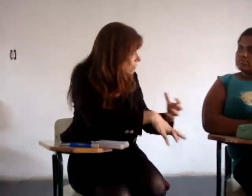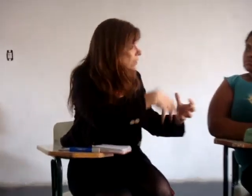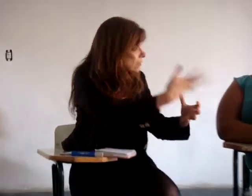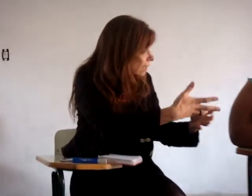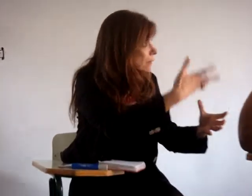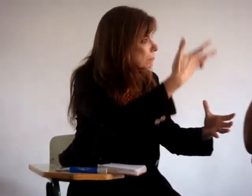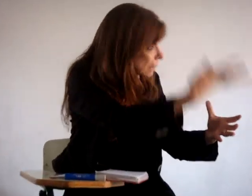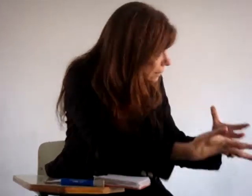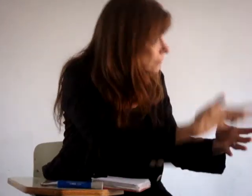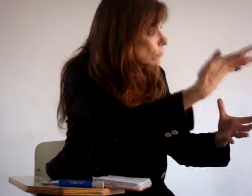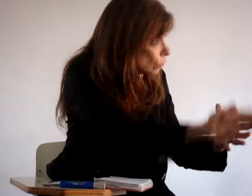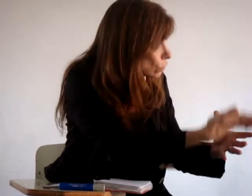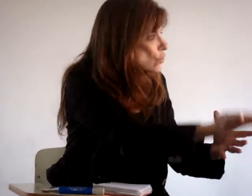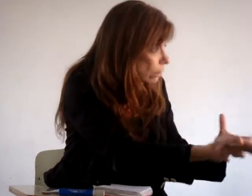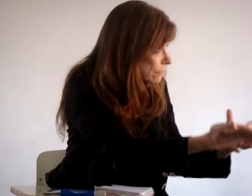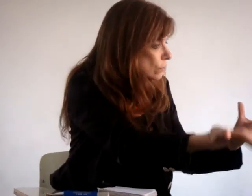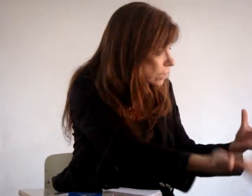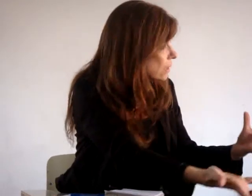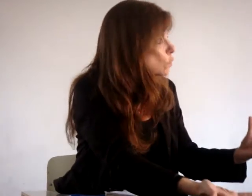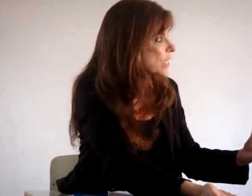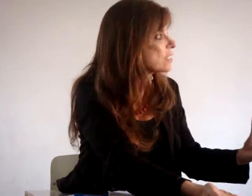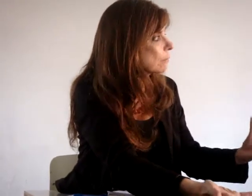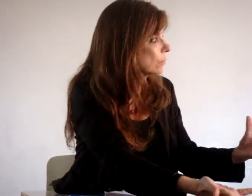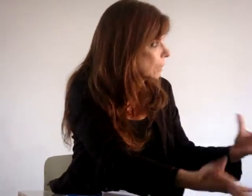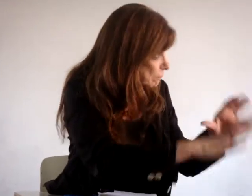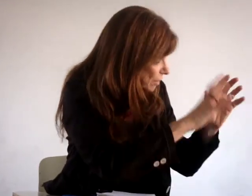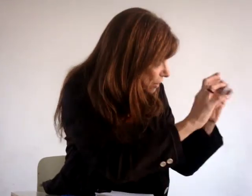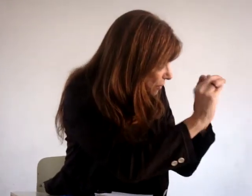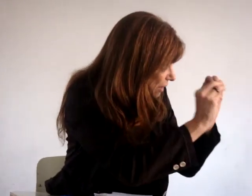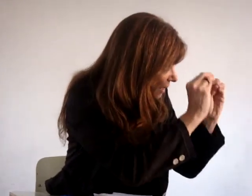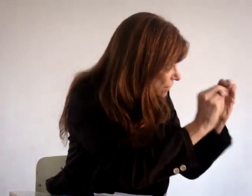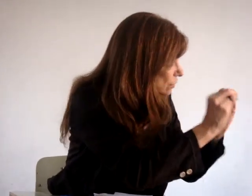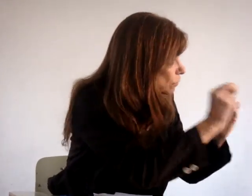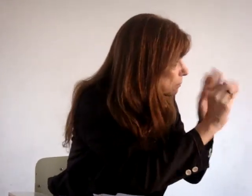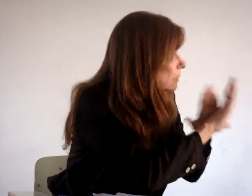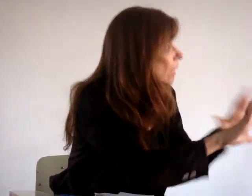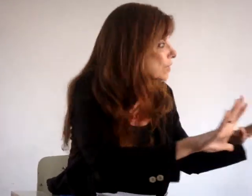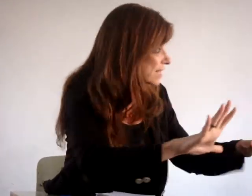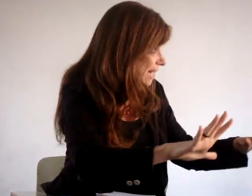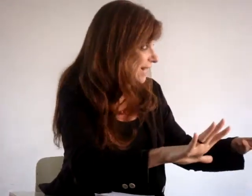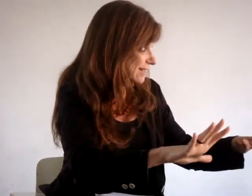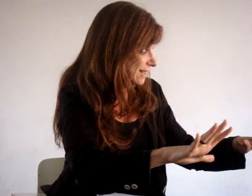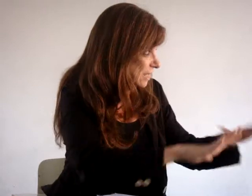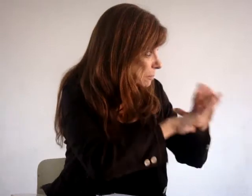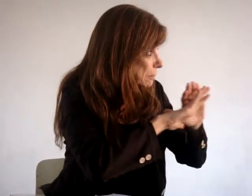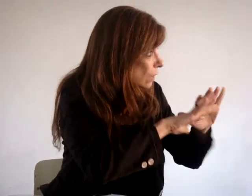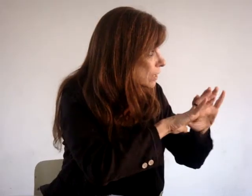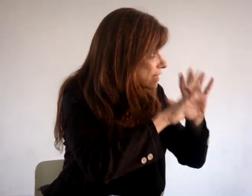que está matando muitos jovens no trânsito, por exemplo. Então, a gente... Primeira coisa é essa. Primeira coisa